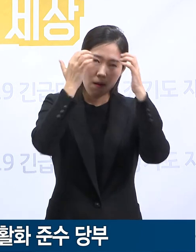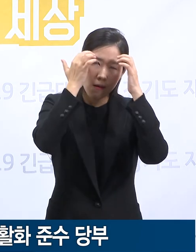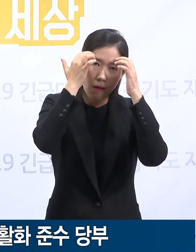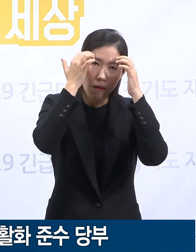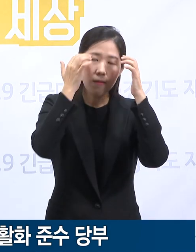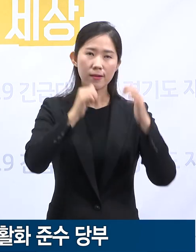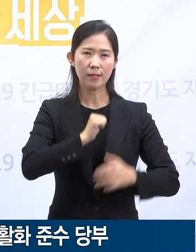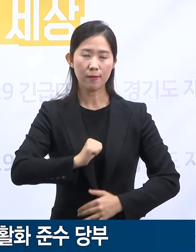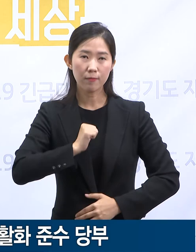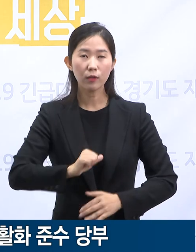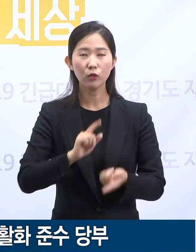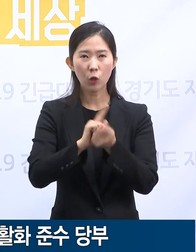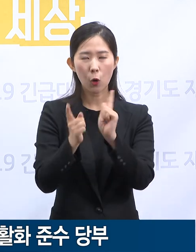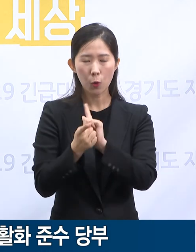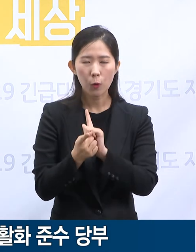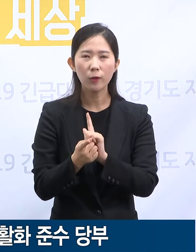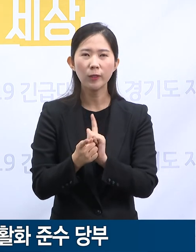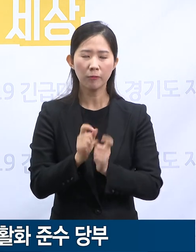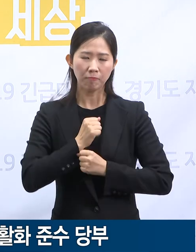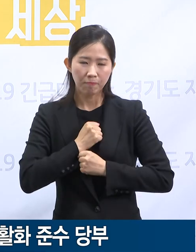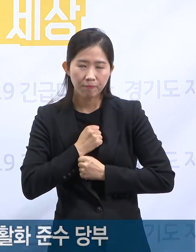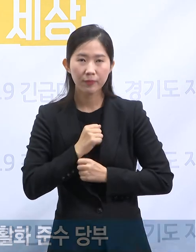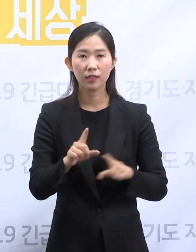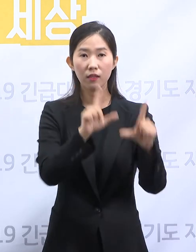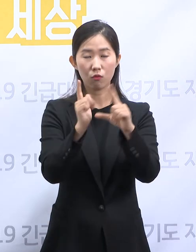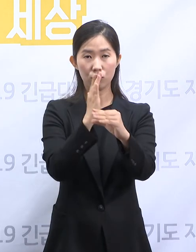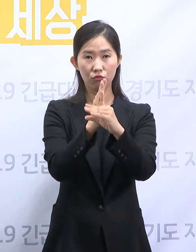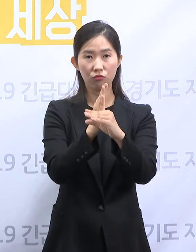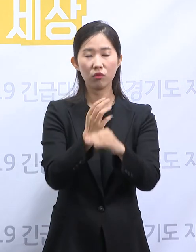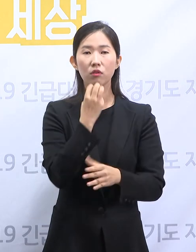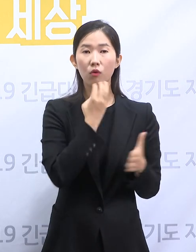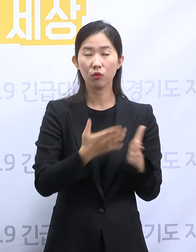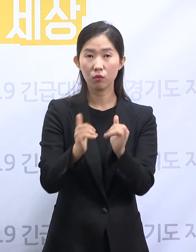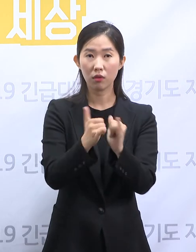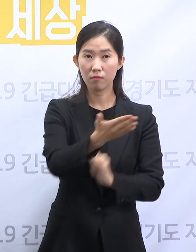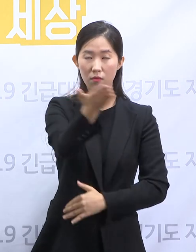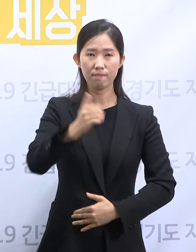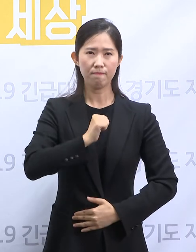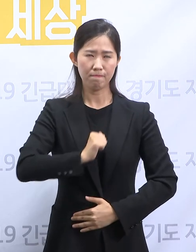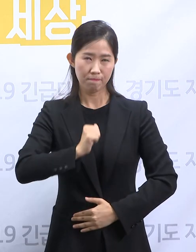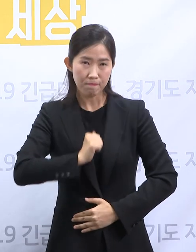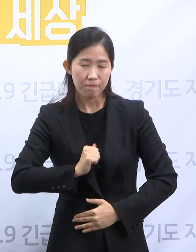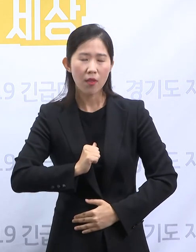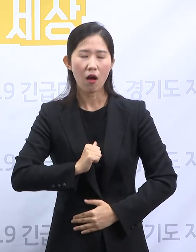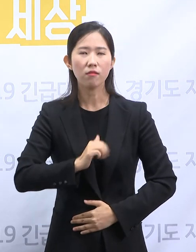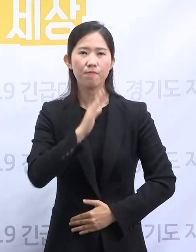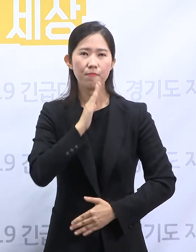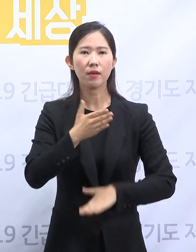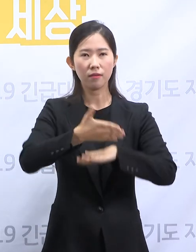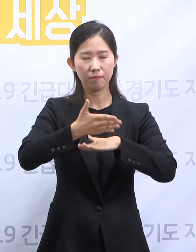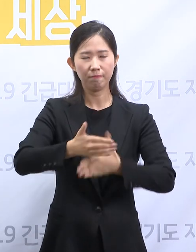지켜내고 있습니다. 도민들의 인내심과 평정심에 존경을 표합니다. 감사합니다.